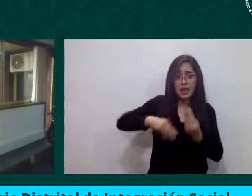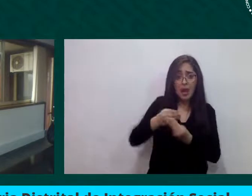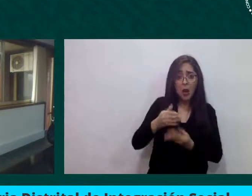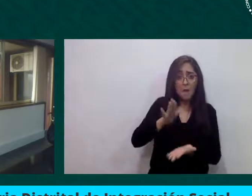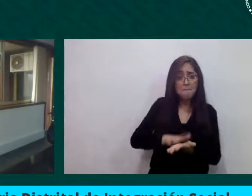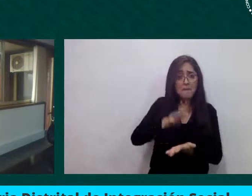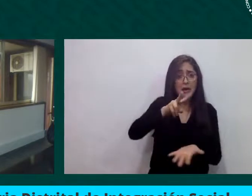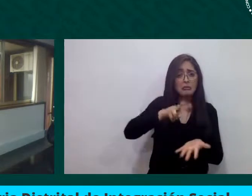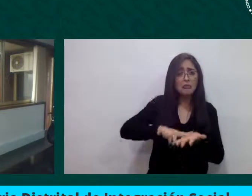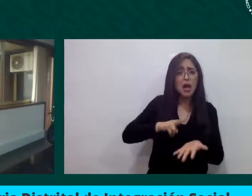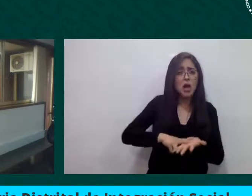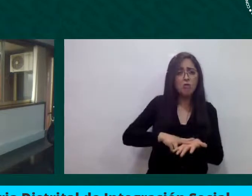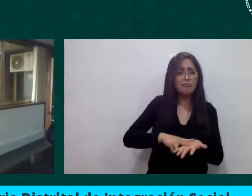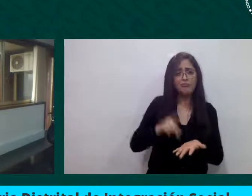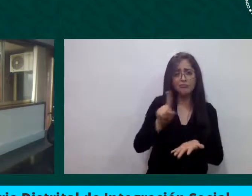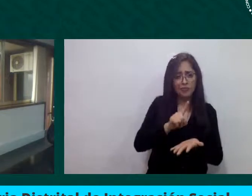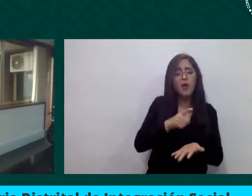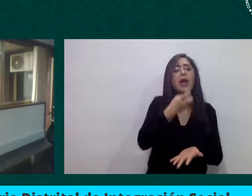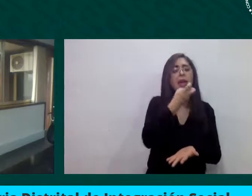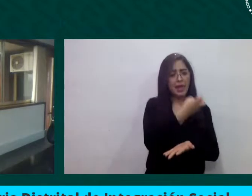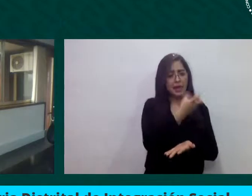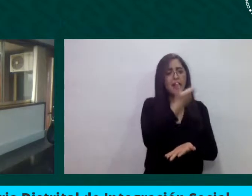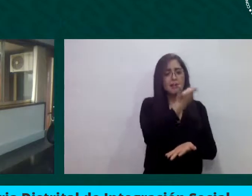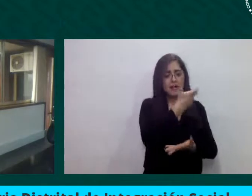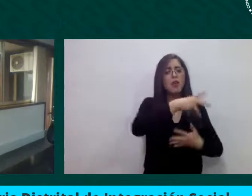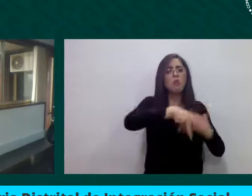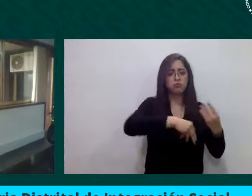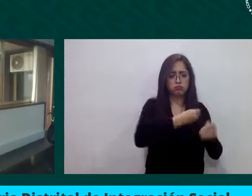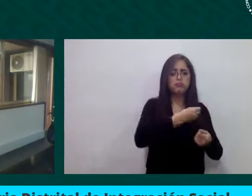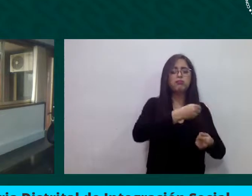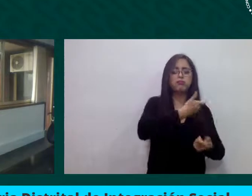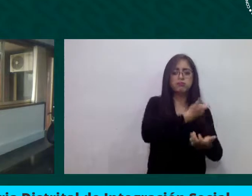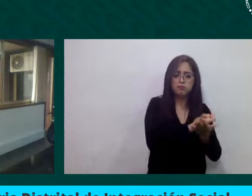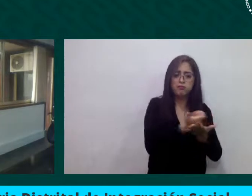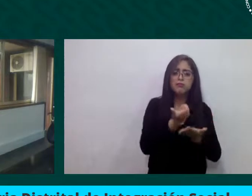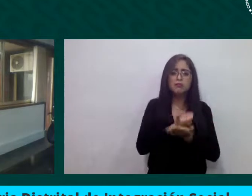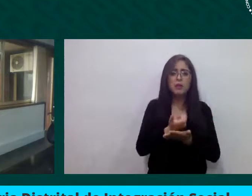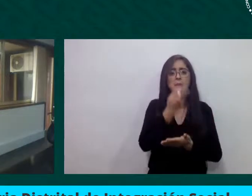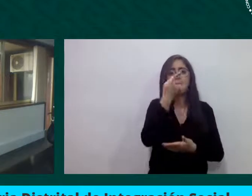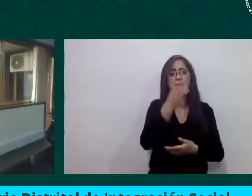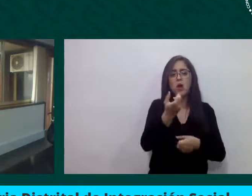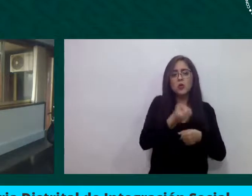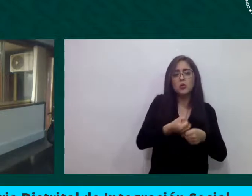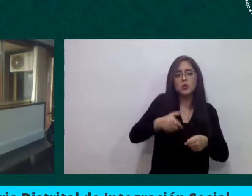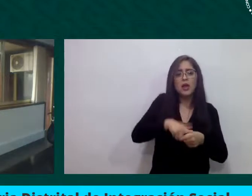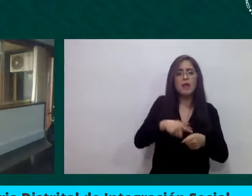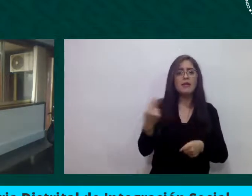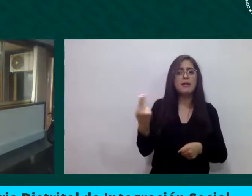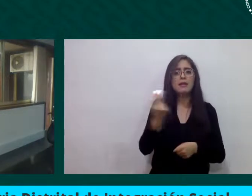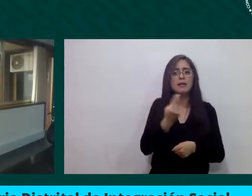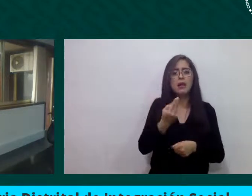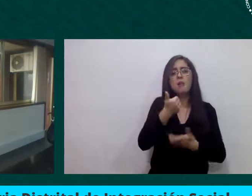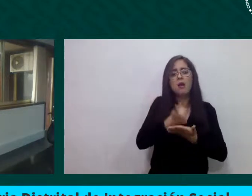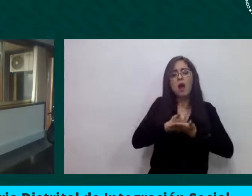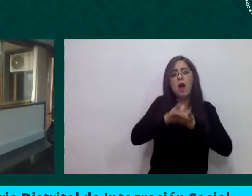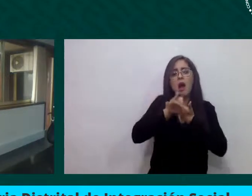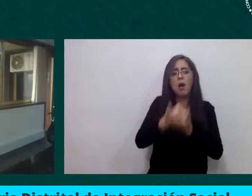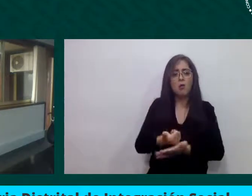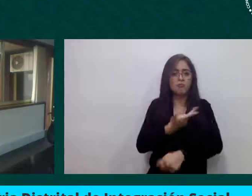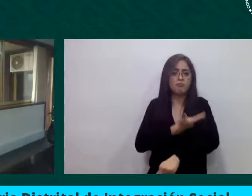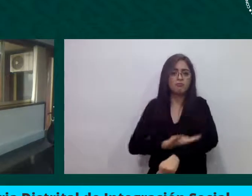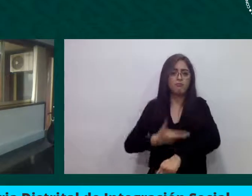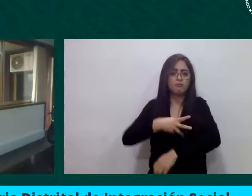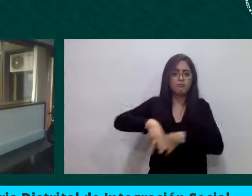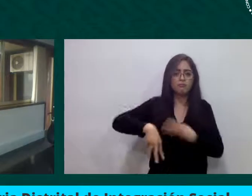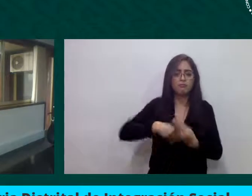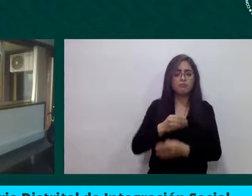en algo, pero la intervención social es mucho más que ese apoyo económico. Significa que el Estado tiene que